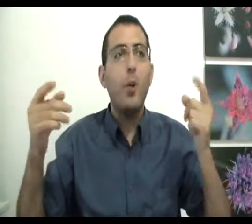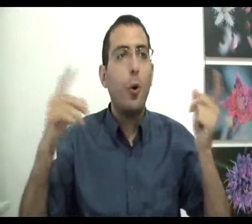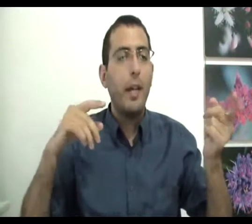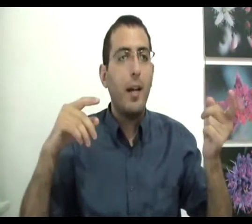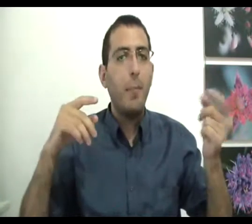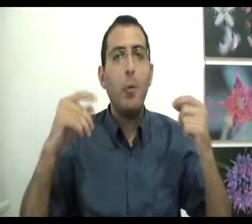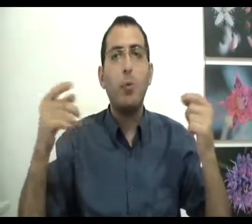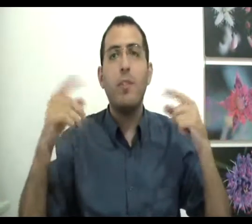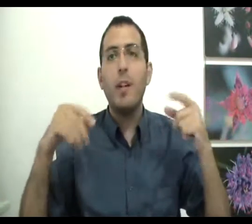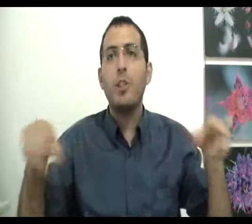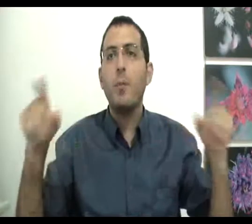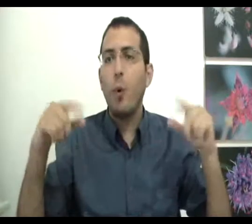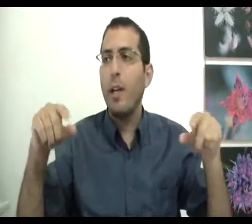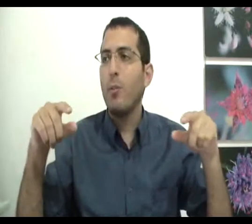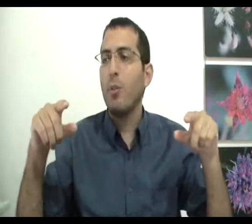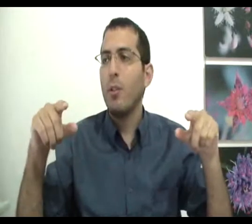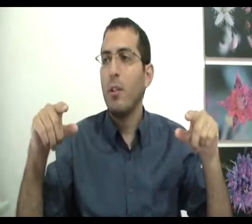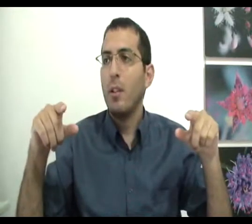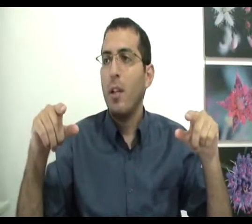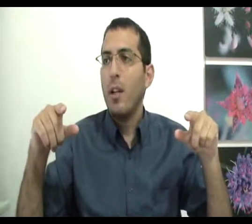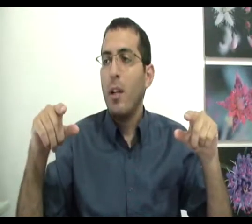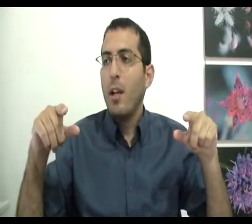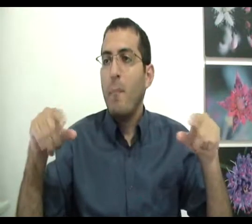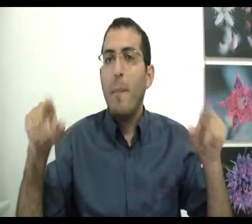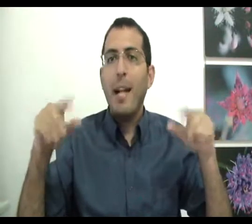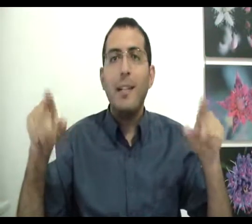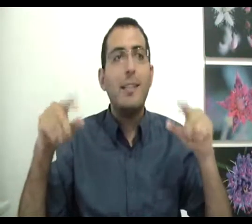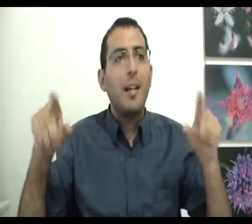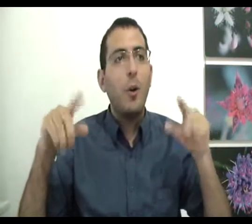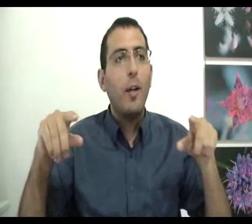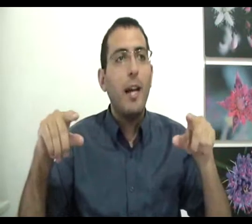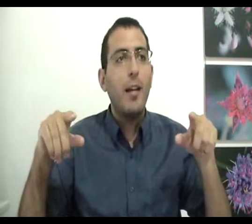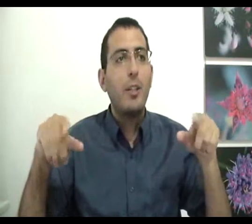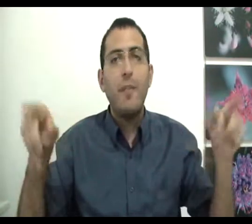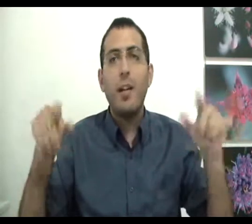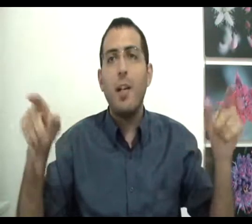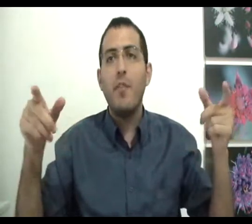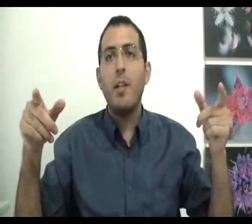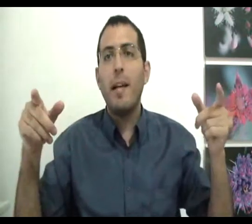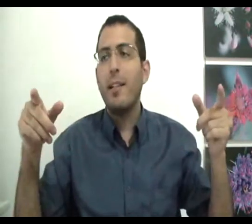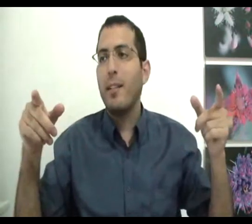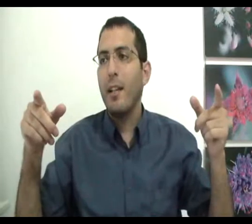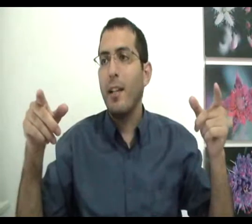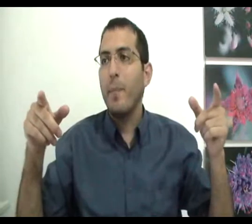להוכיח, מהו אותו דבר שאם נוכיח אותו במילה נצליח להוכיח שאף אחד לא מבין מהי תחליט החיים